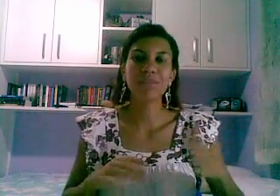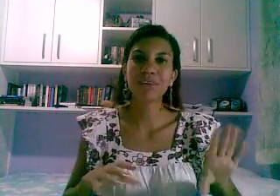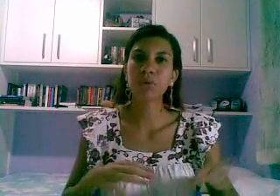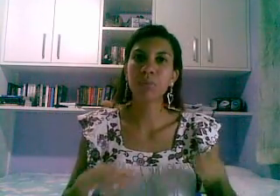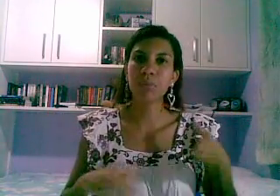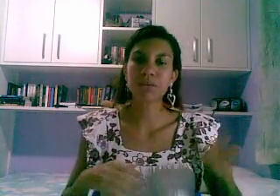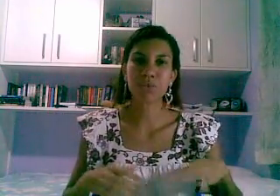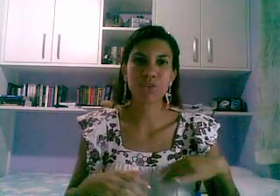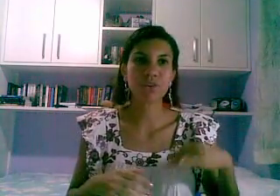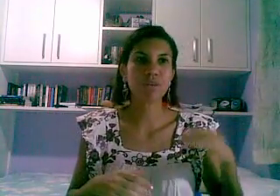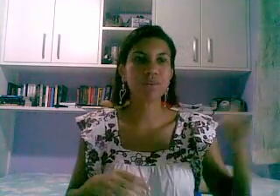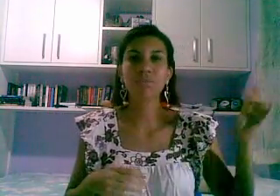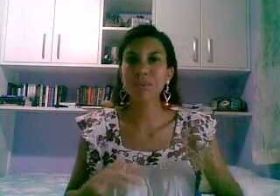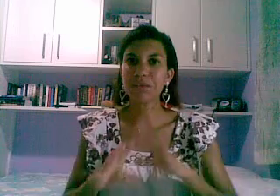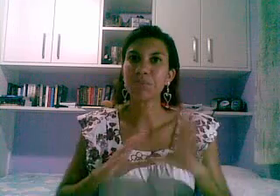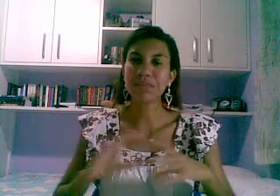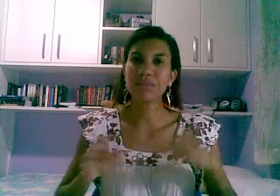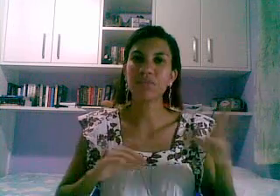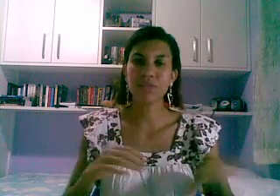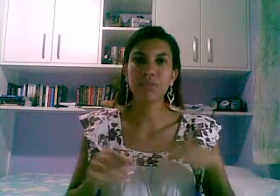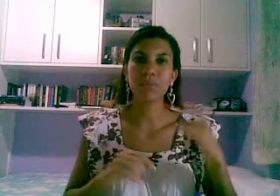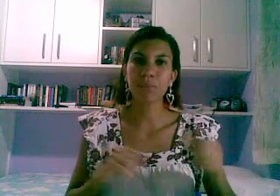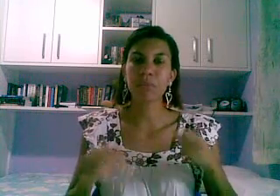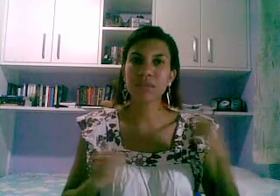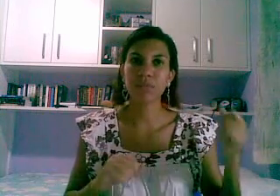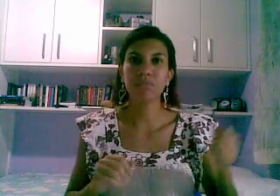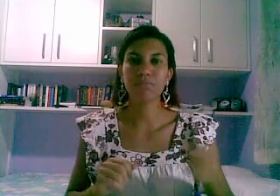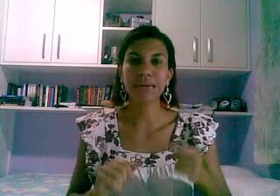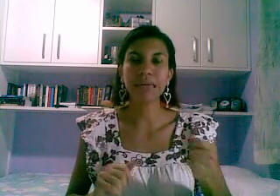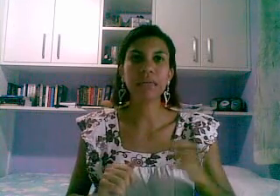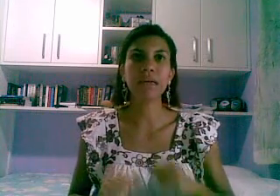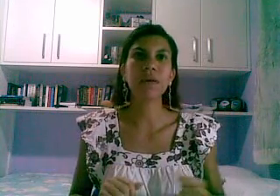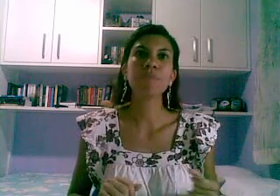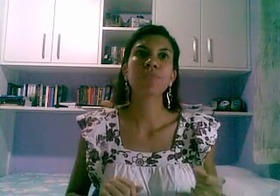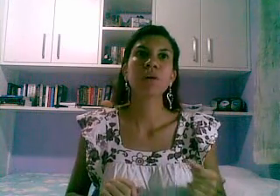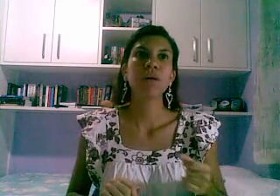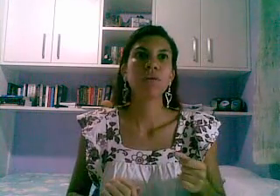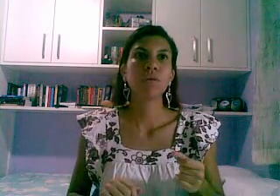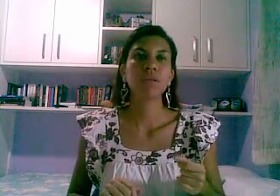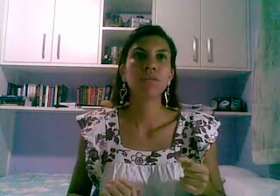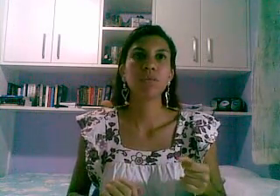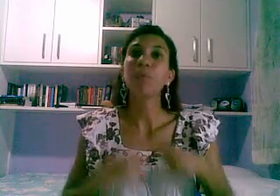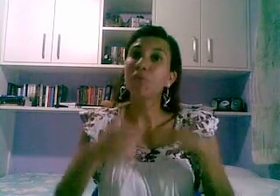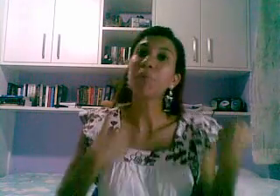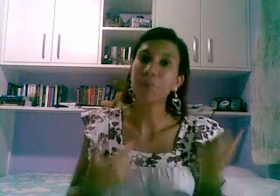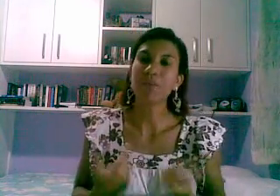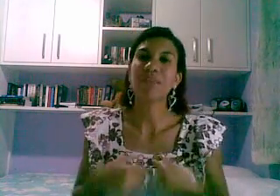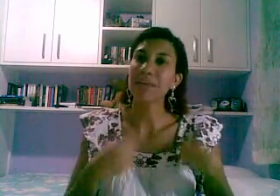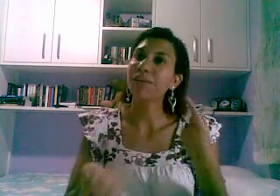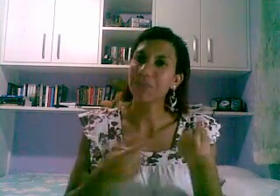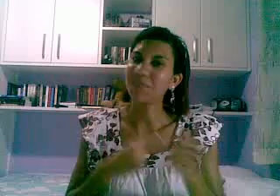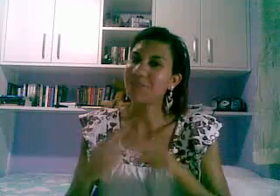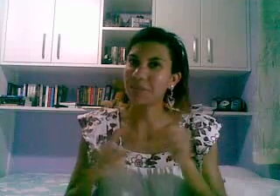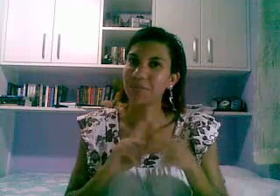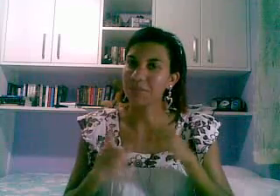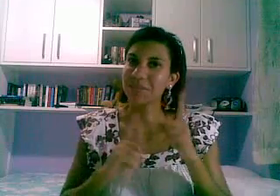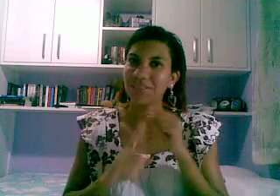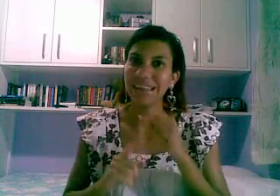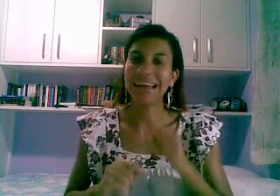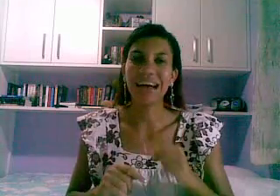várias comemorações né quando fez seis meses eu fiz uma promoção bacaninha quando me foi meu aniversário também fez uma promoção legal